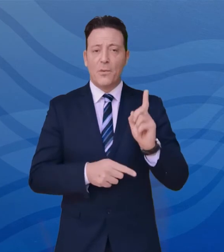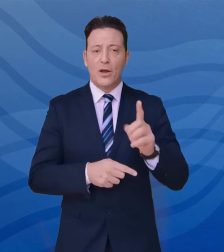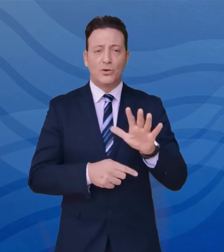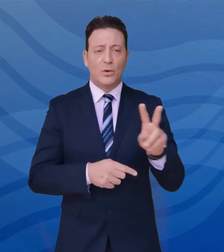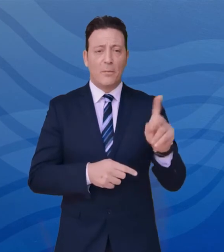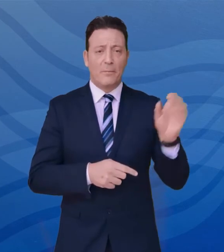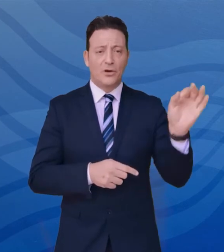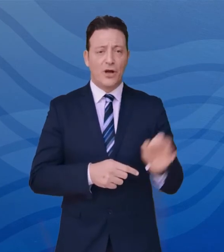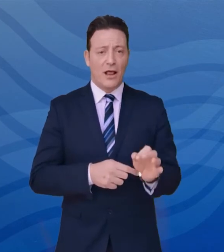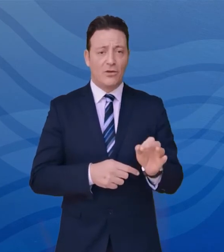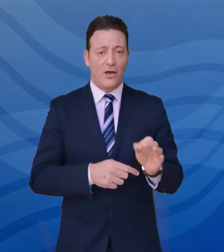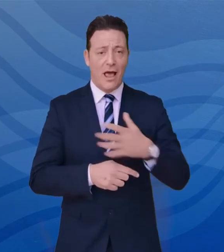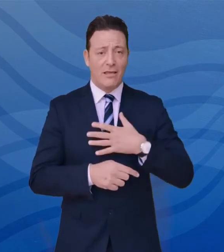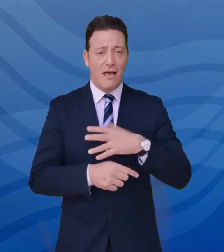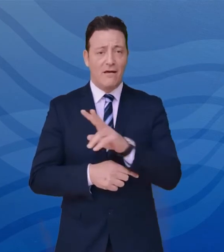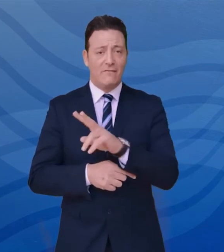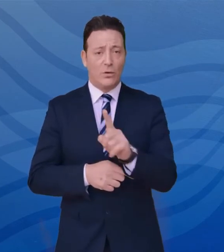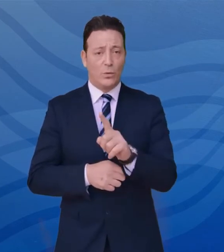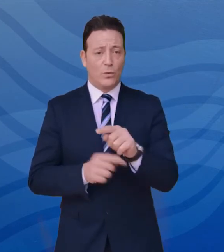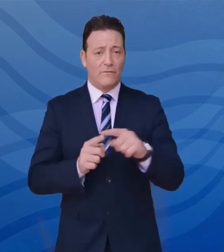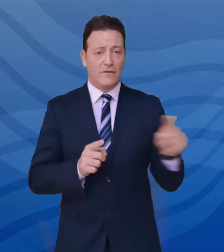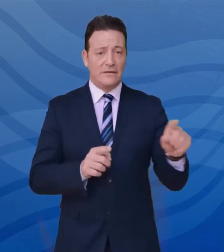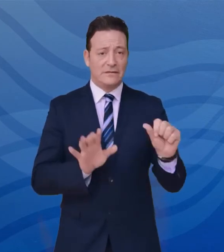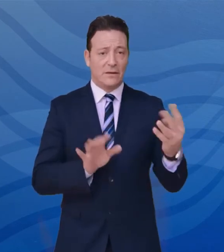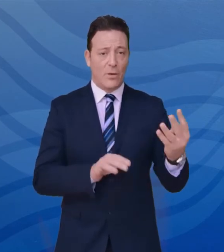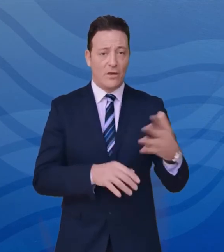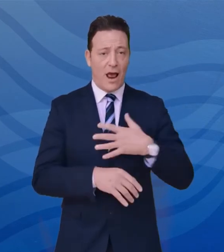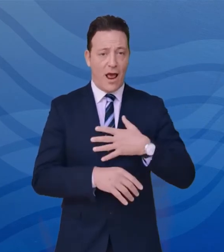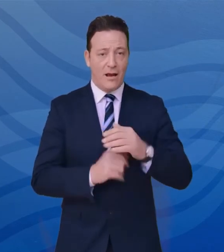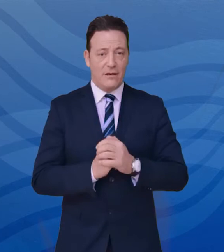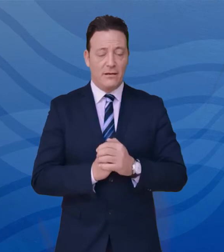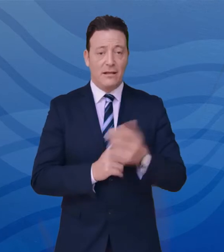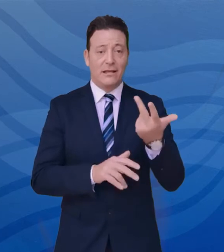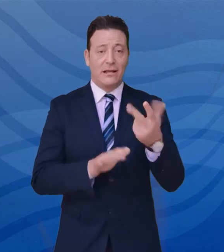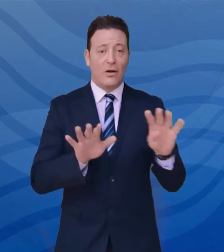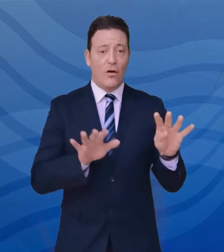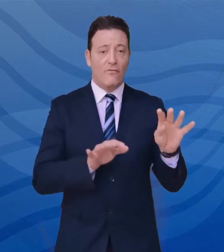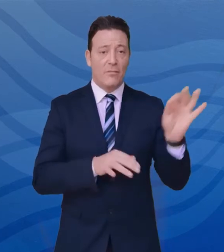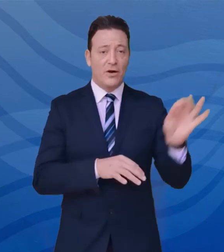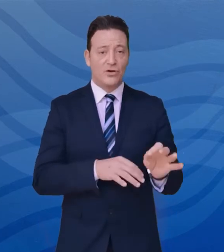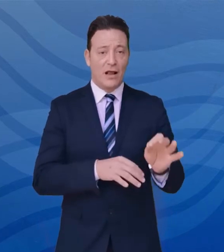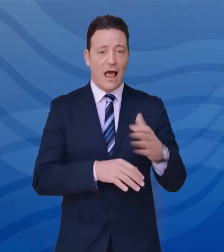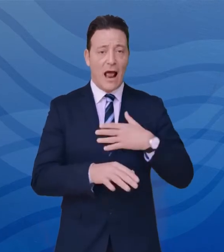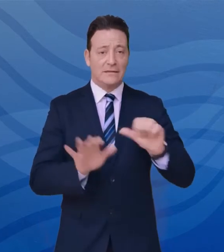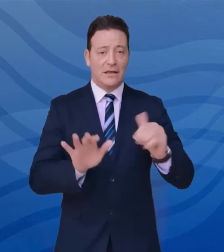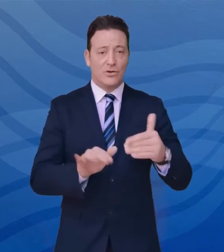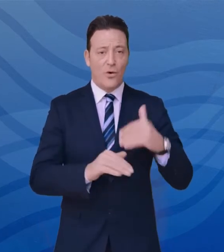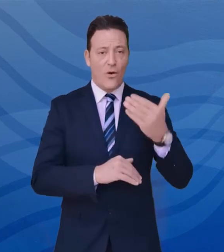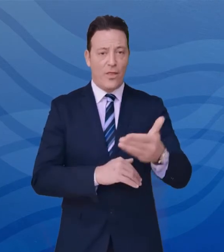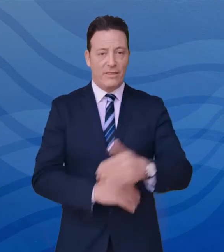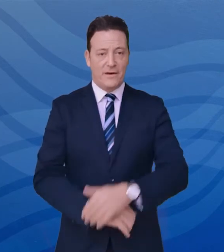la fascia d'età tra i 21 e 64 anni, al 39% l'interessamento degli ultra 65 anni.